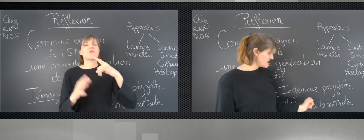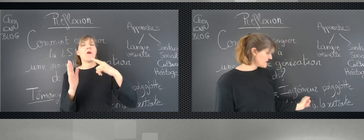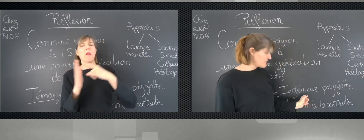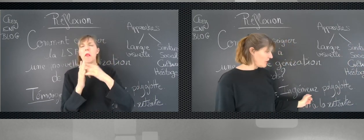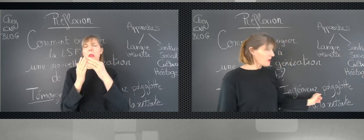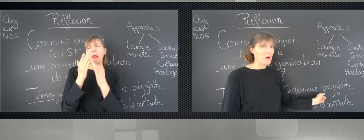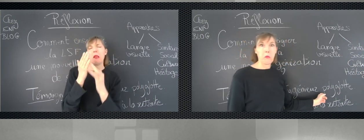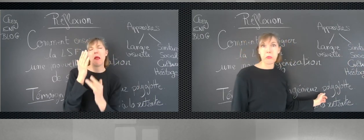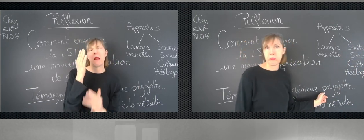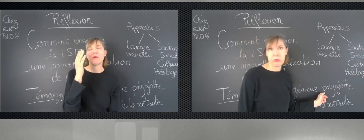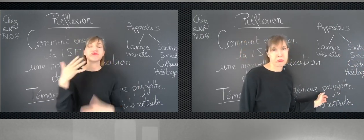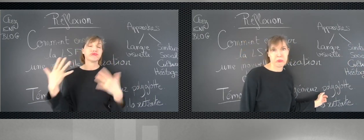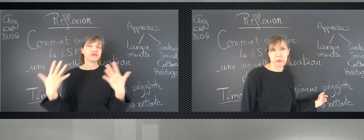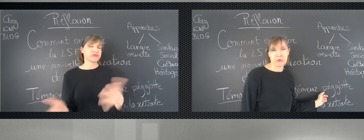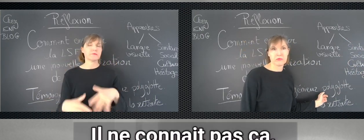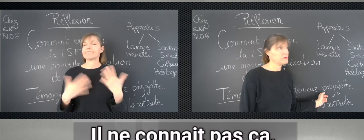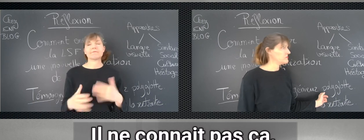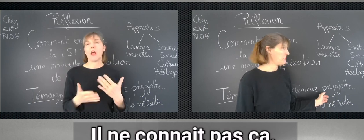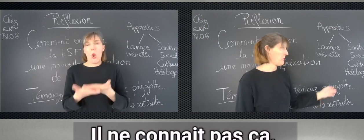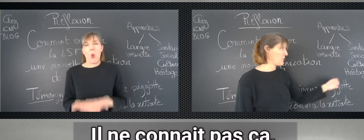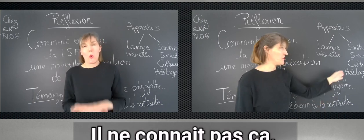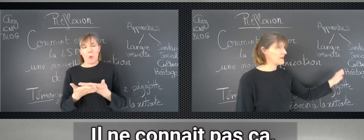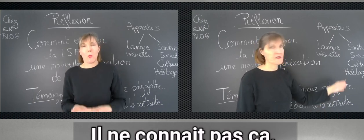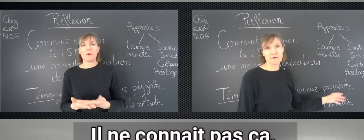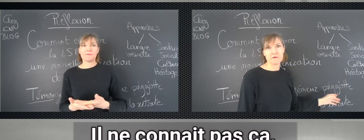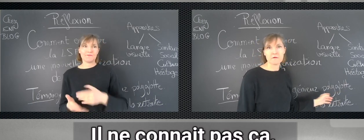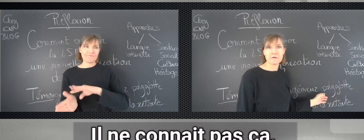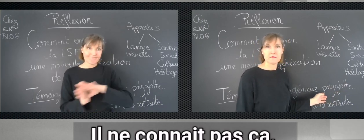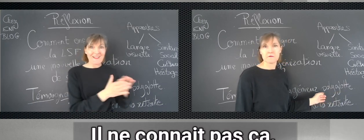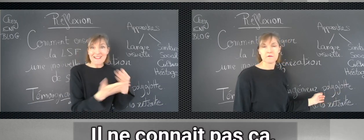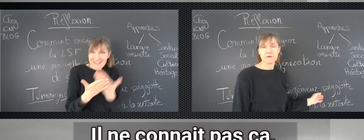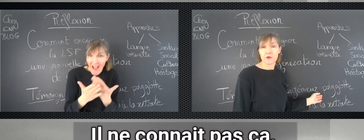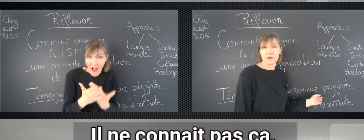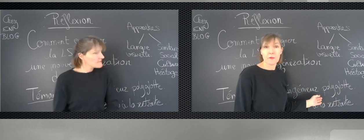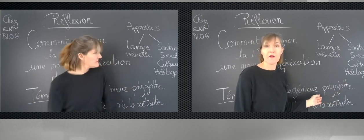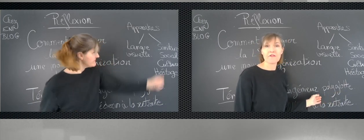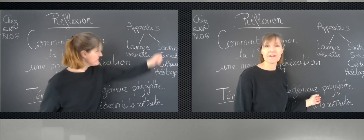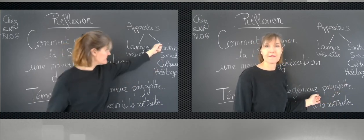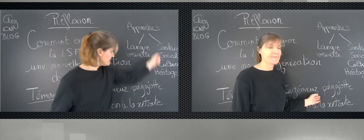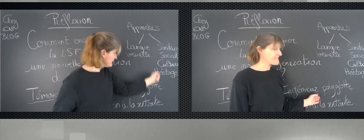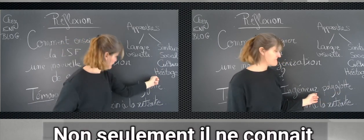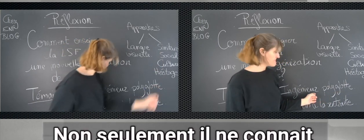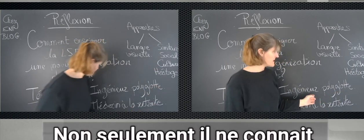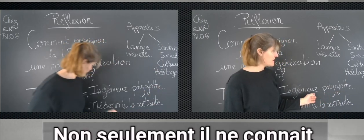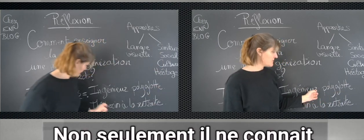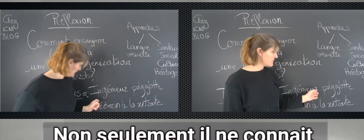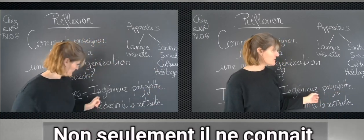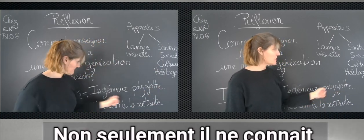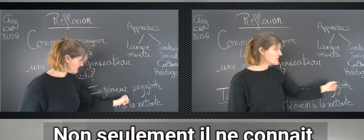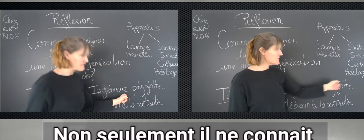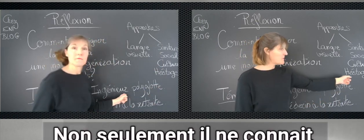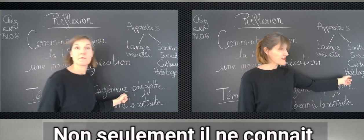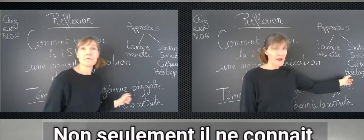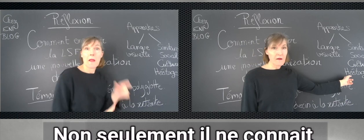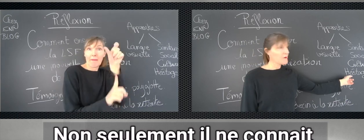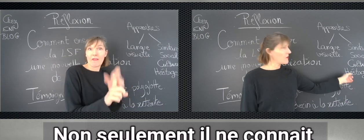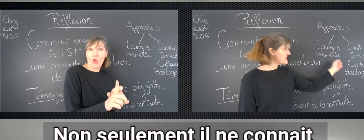'ingénieur ne connaît pas ça. Il ne connaît pas, en fait. Non seulement il ne connaît pas ça, mais plus,